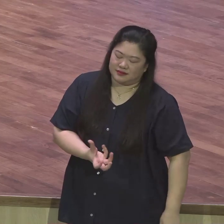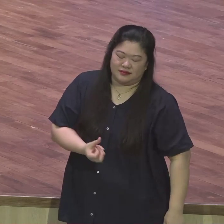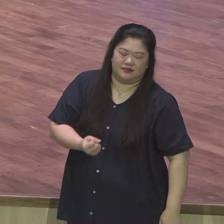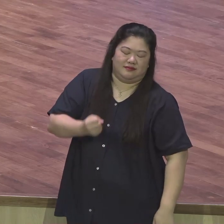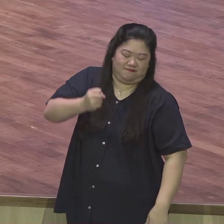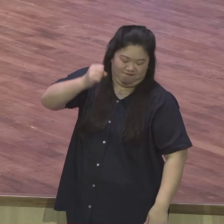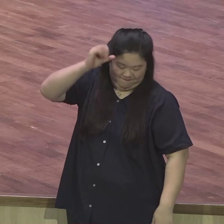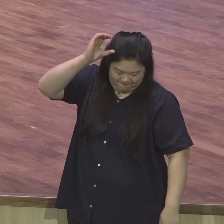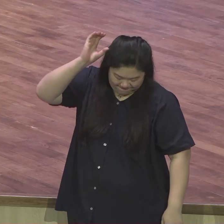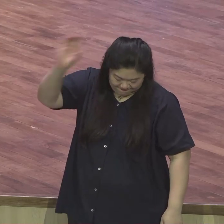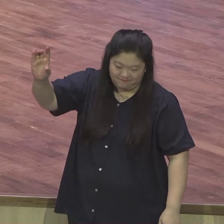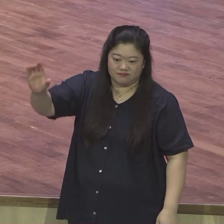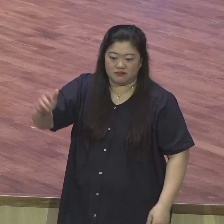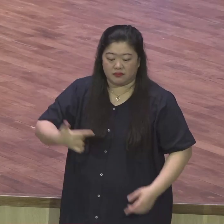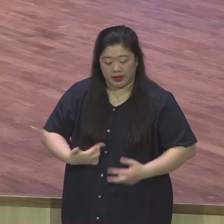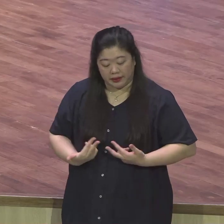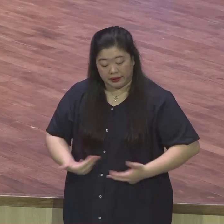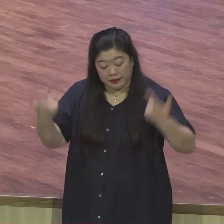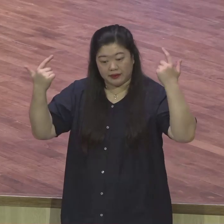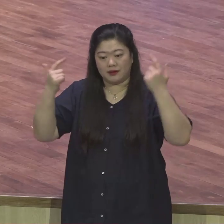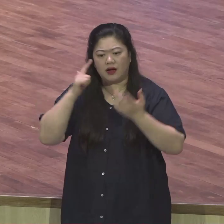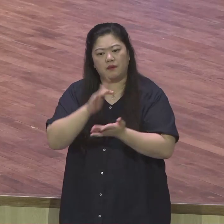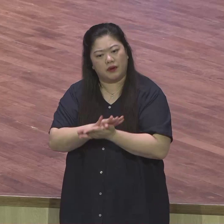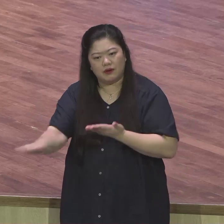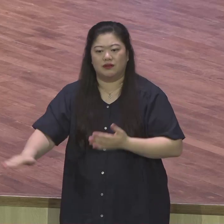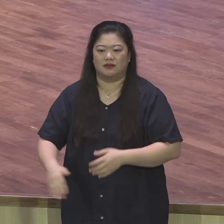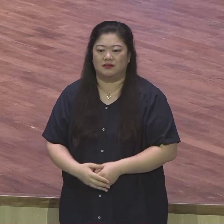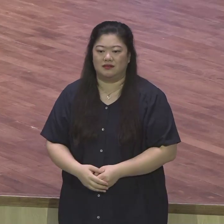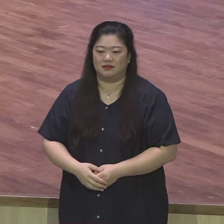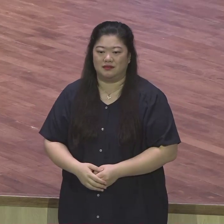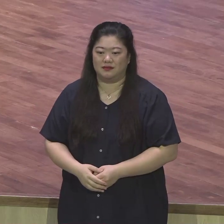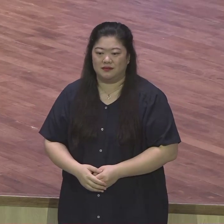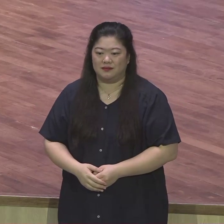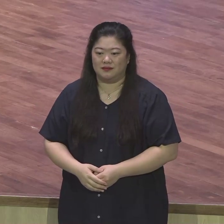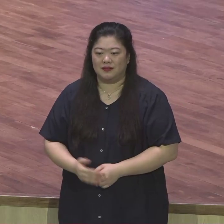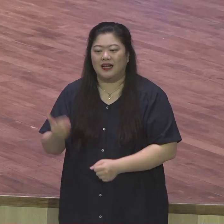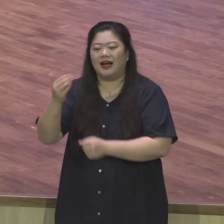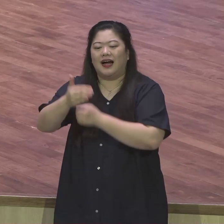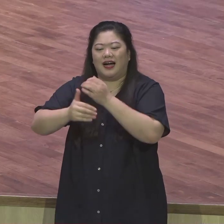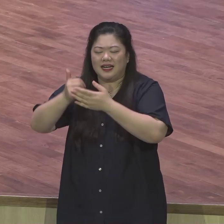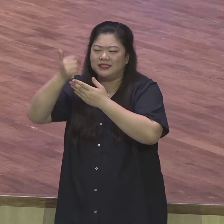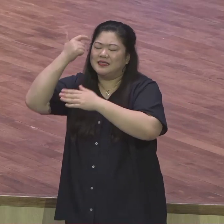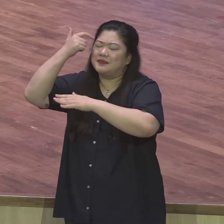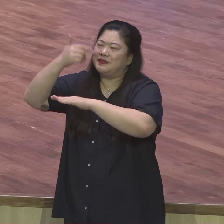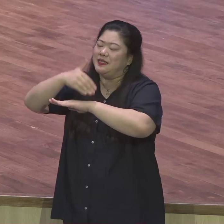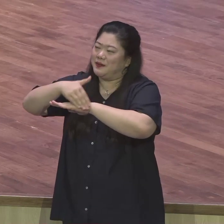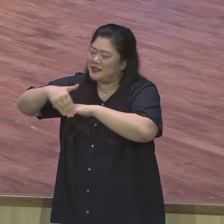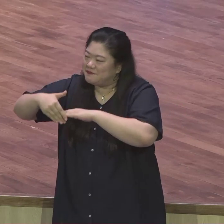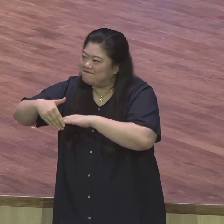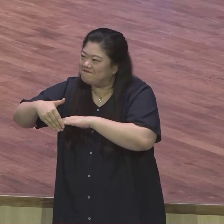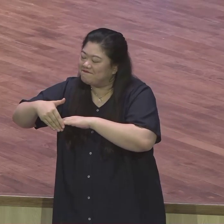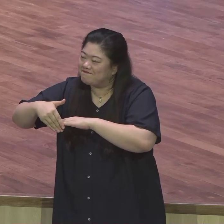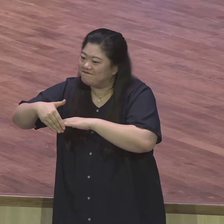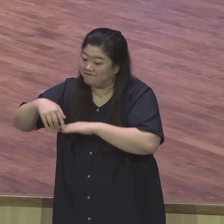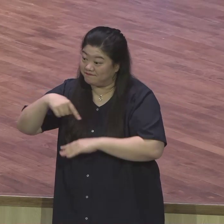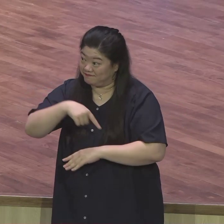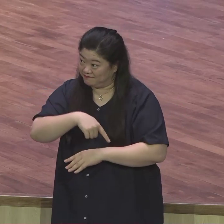합니까 여러분과 마음과 생각이 하나님의 큰 교획 속에 있다고 생각하면